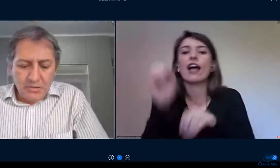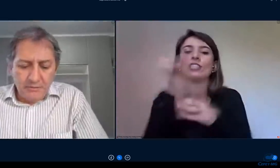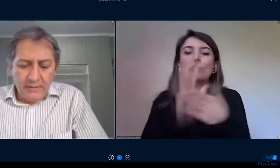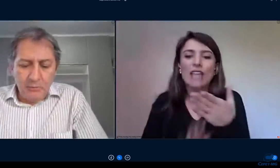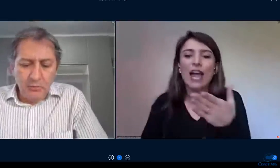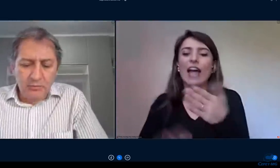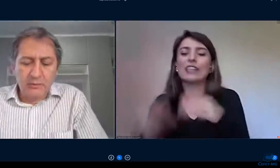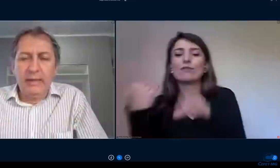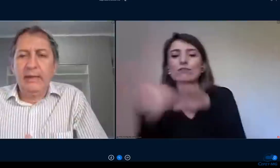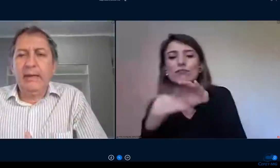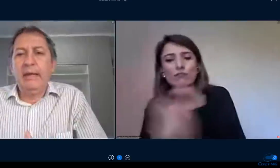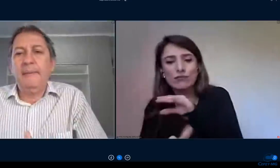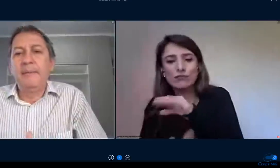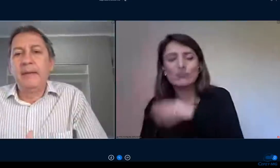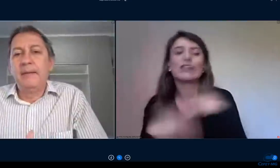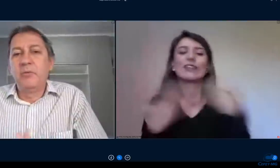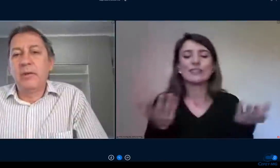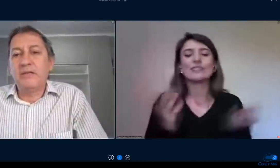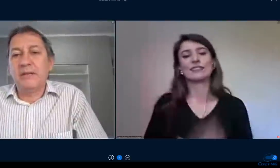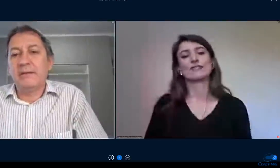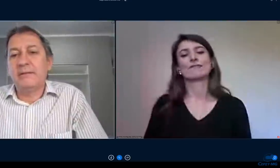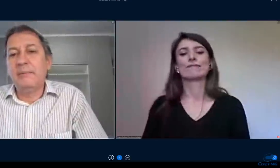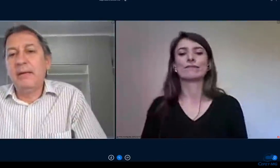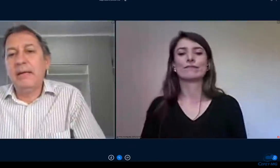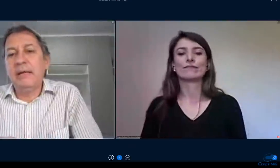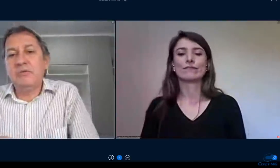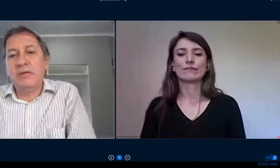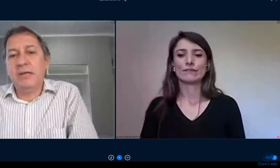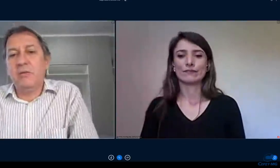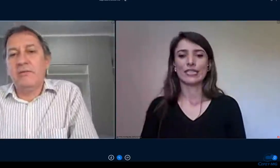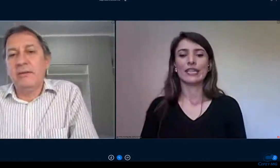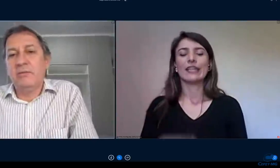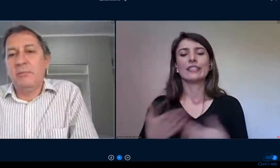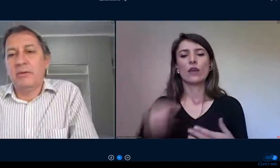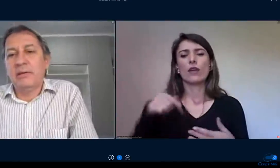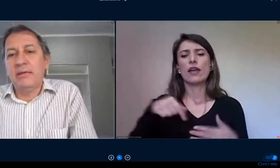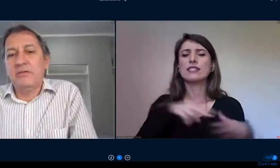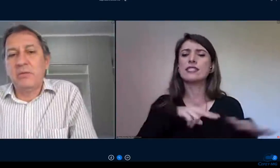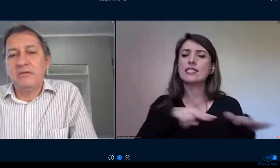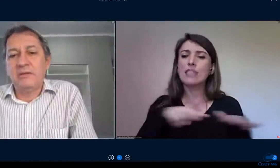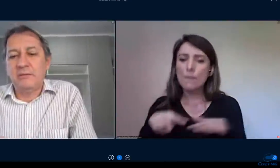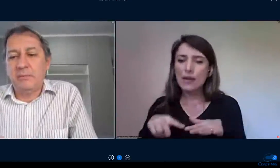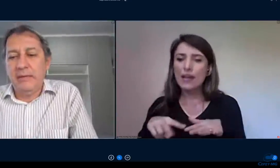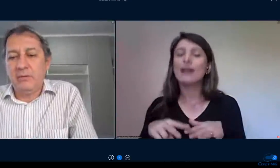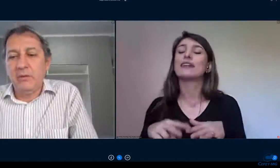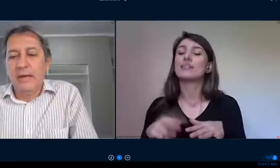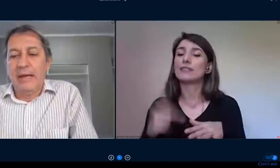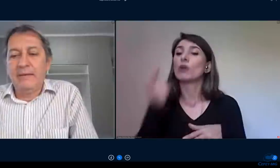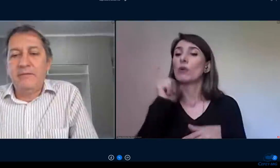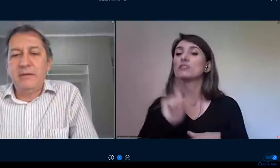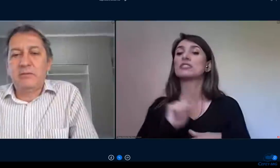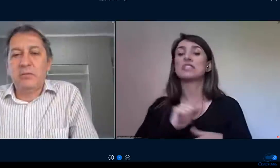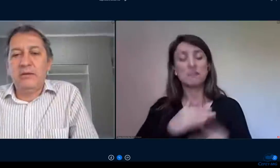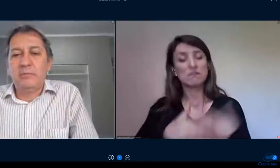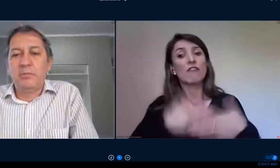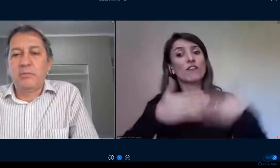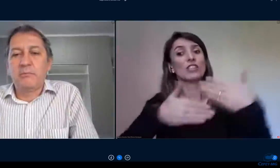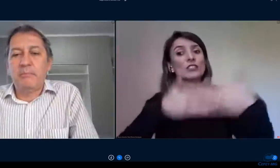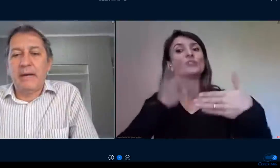nós tivemos durante essa semana eu diria que um avanço importante no que diz respeito a